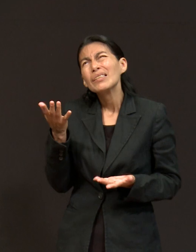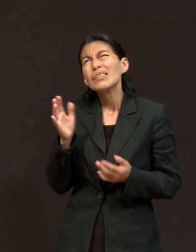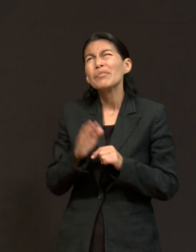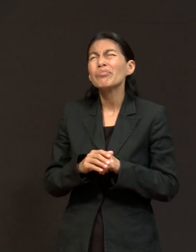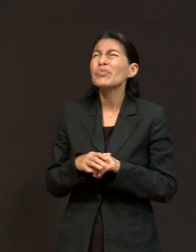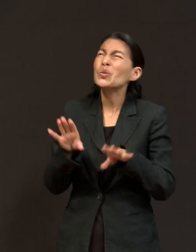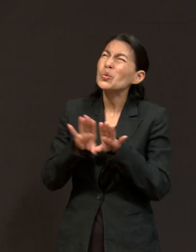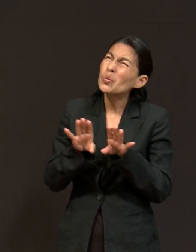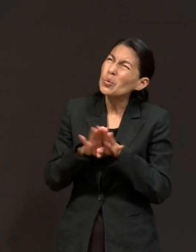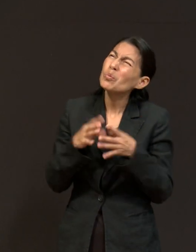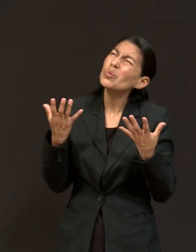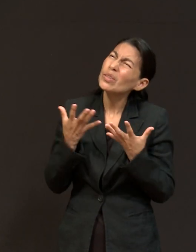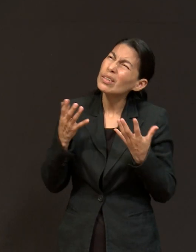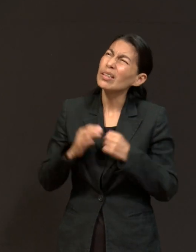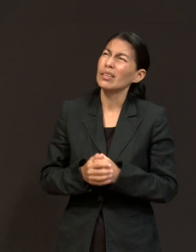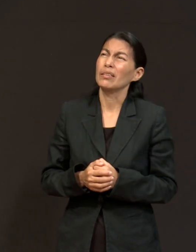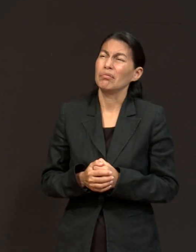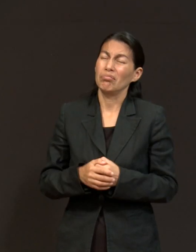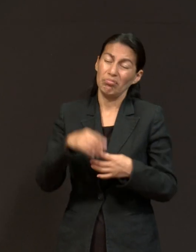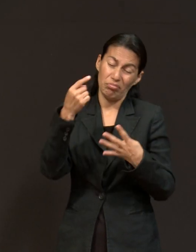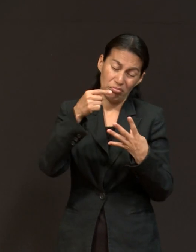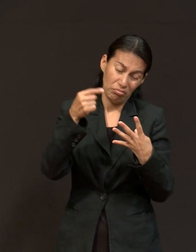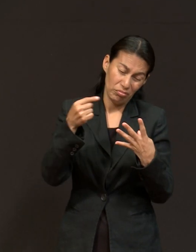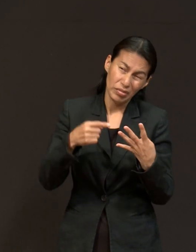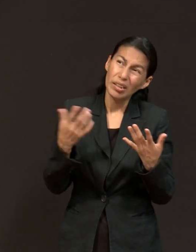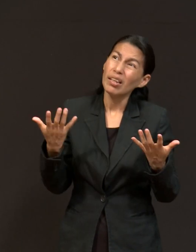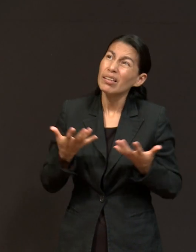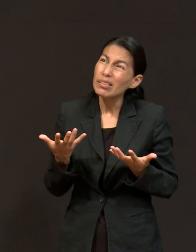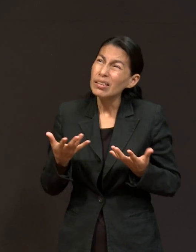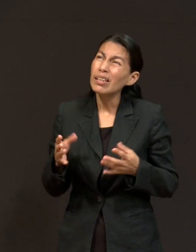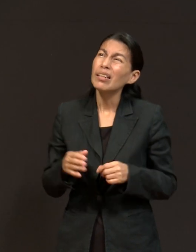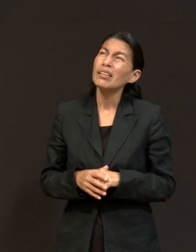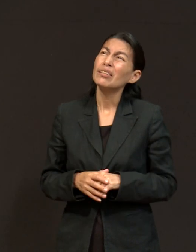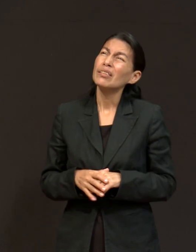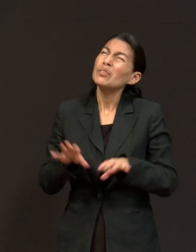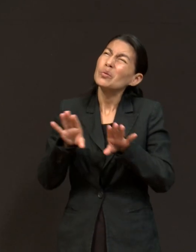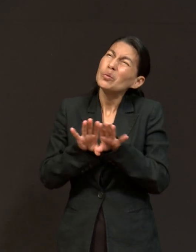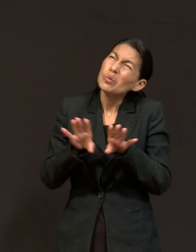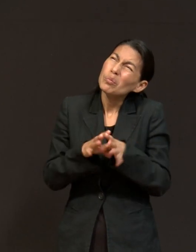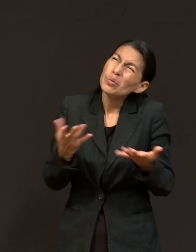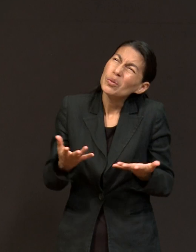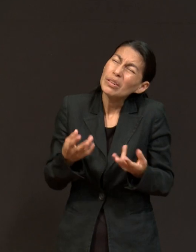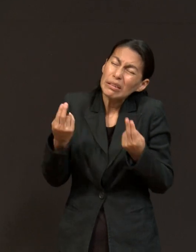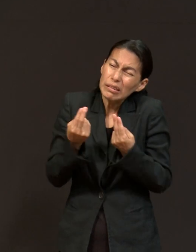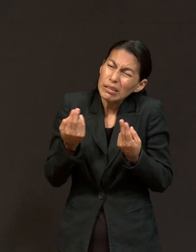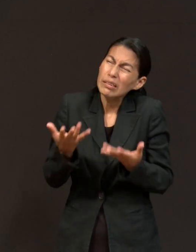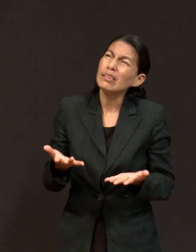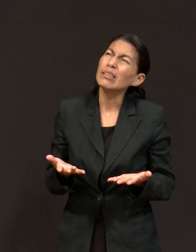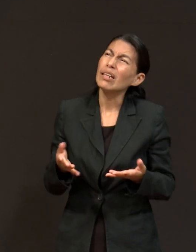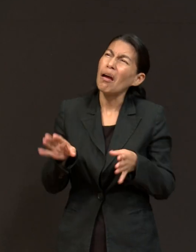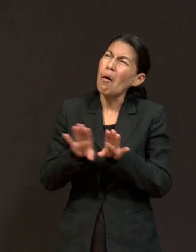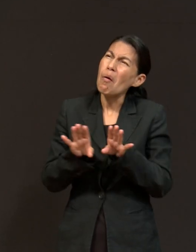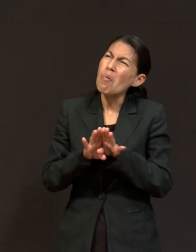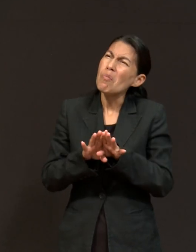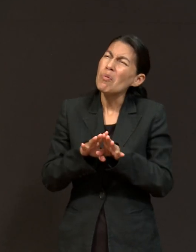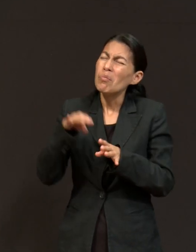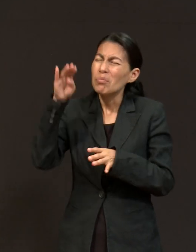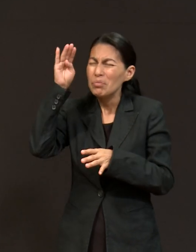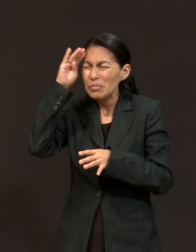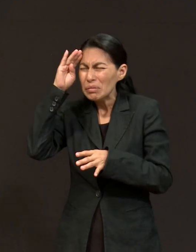es eso? ¿Qué hay que hacer? ¿Hay pasos exactos? ¿Hay una secuencia? ¿O cómo uno sabe que va en el camino